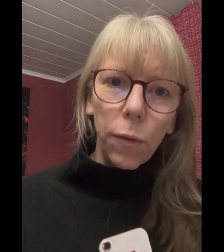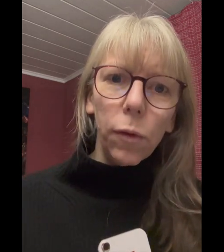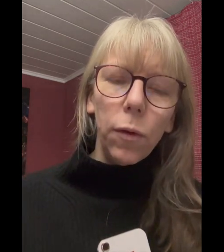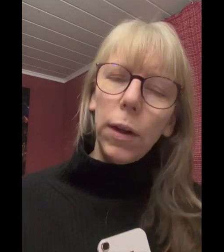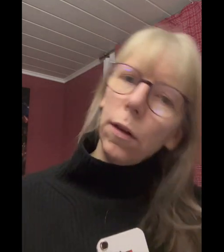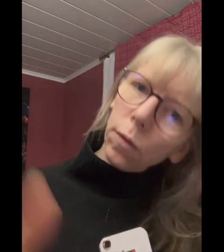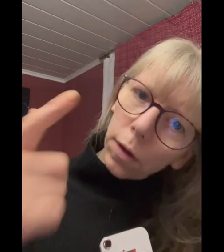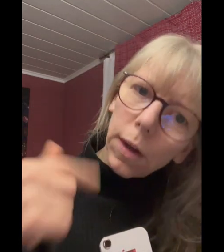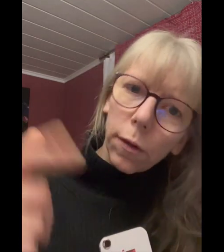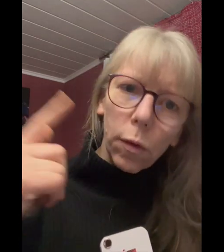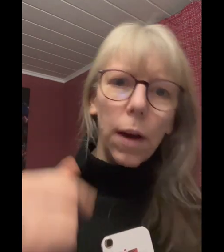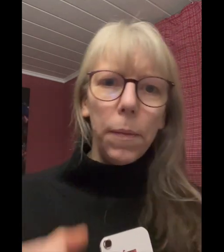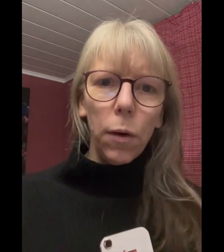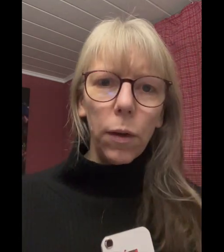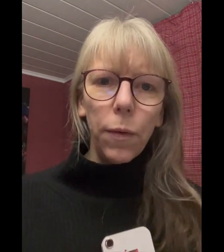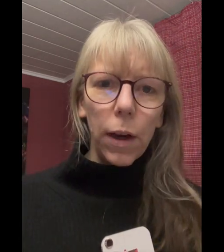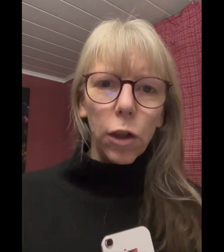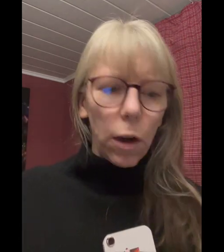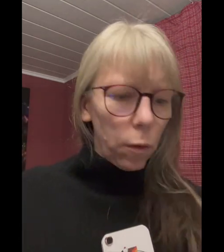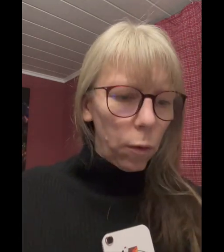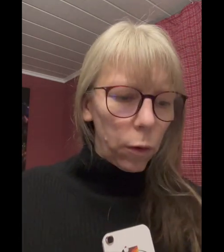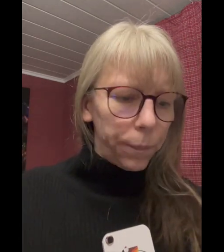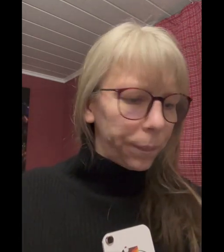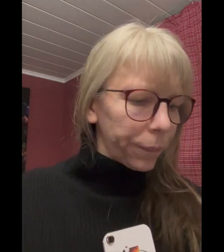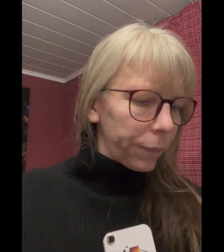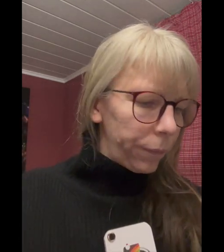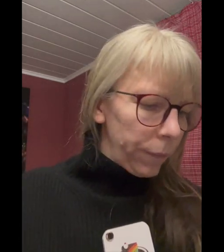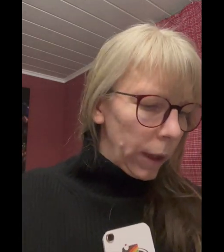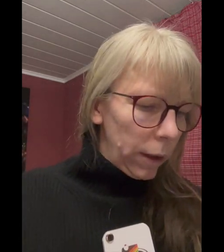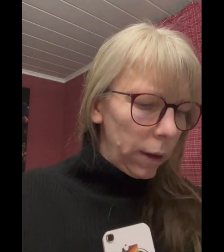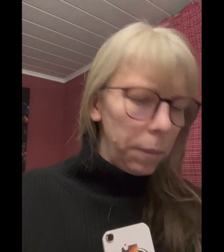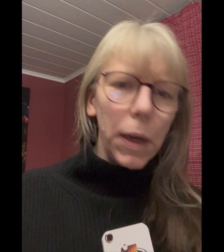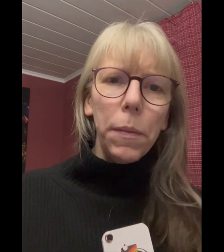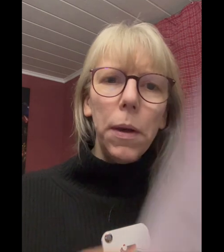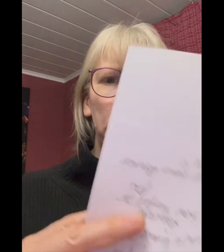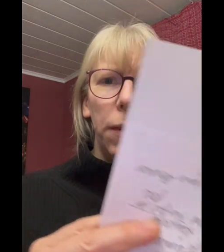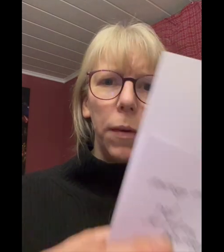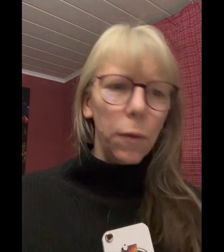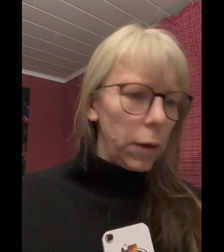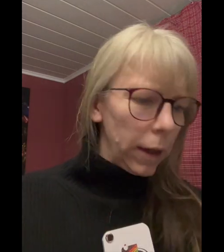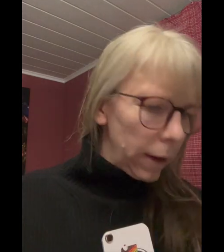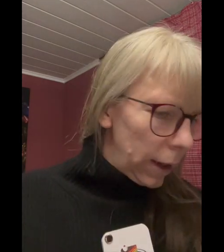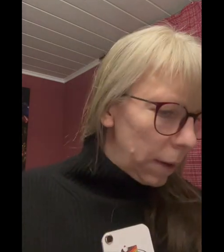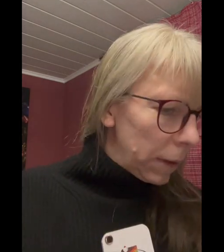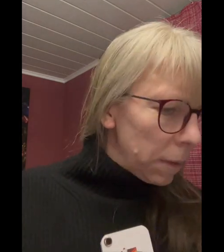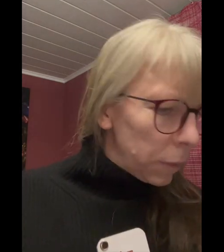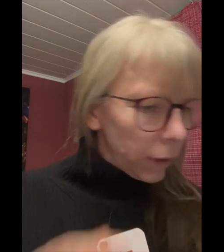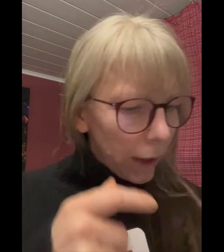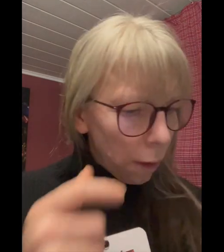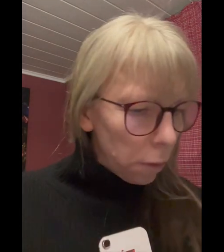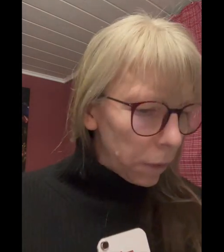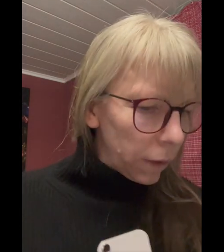funktioniert. Und so kam auch die Fragestellung hoch. Ich habe mir ja ein bisschen was notiert. Manchmal muss ich ja auch ein bisschen